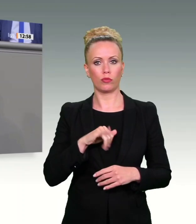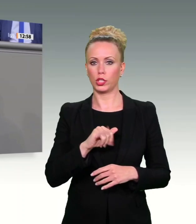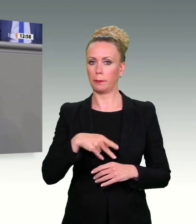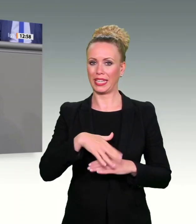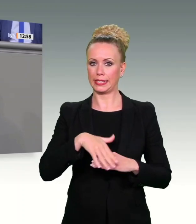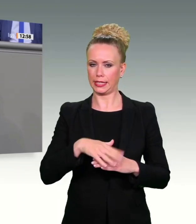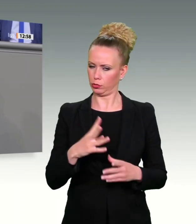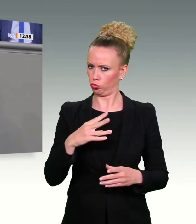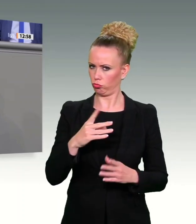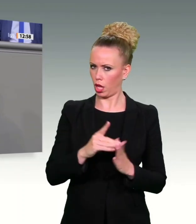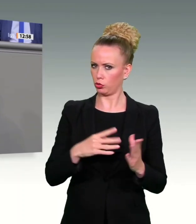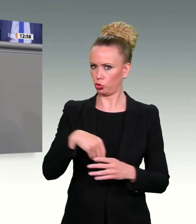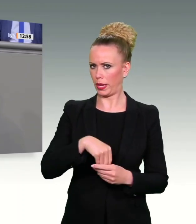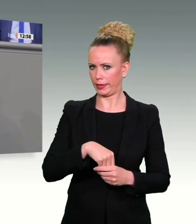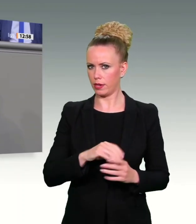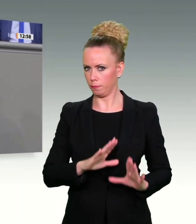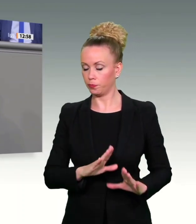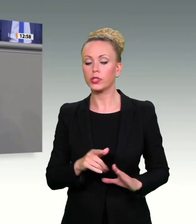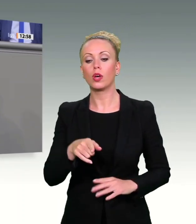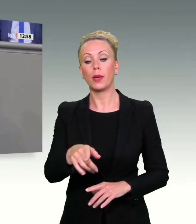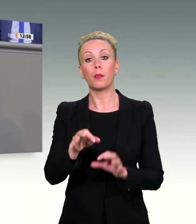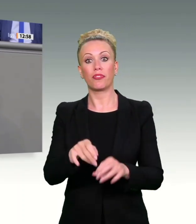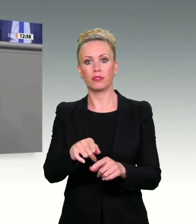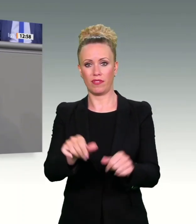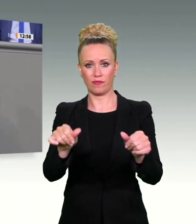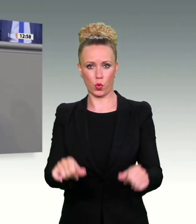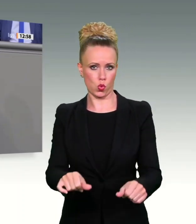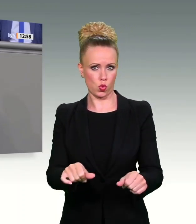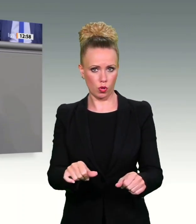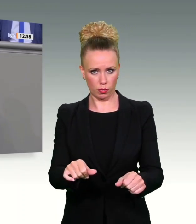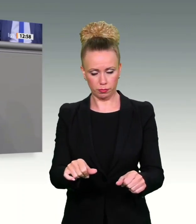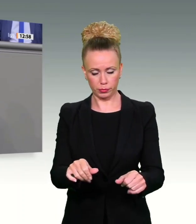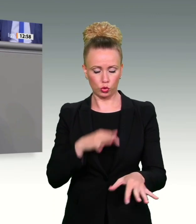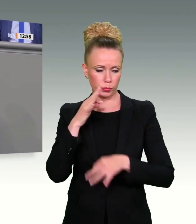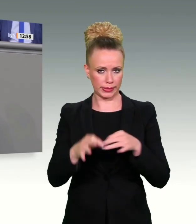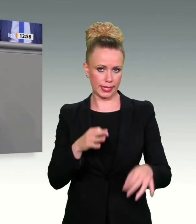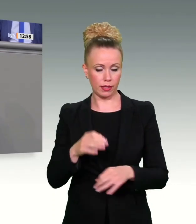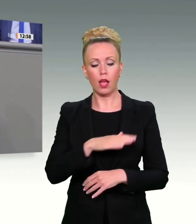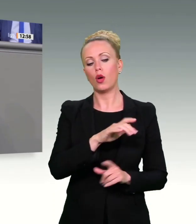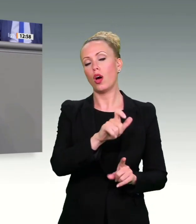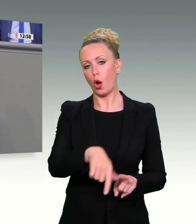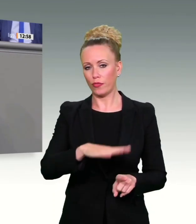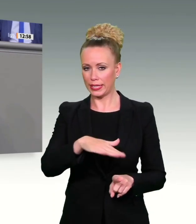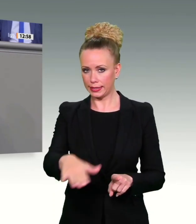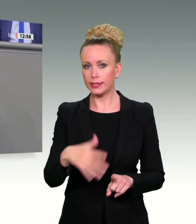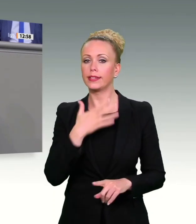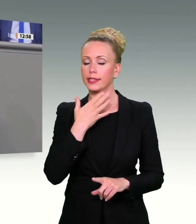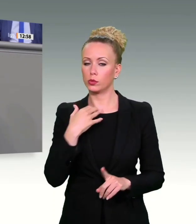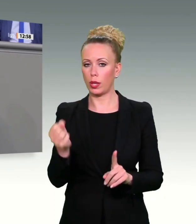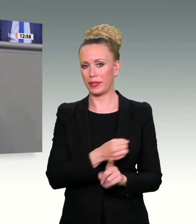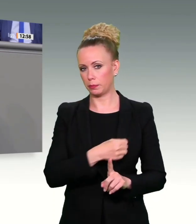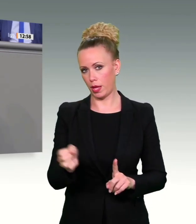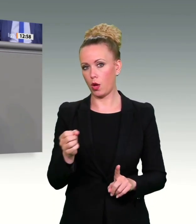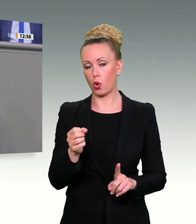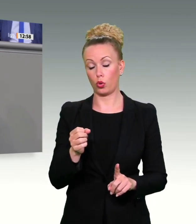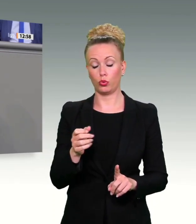Wir reden über eine bestimmte Form von Straftaten, nämlich den sexuellen Missbrauch an Kindern. Und diese Form von